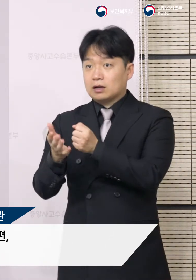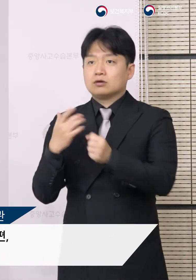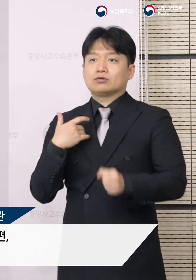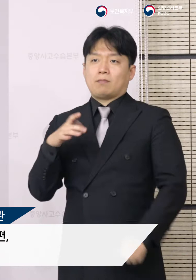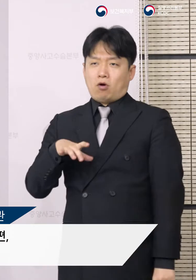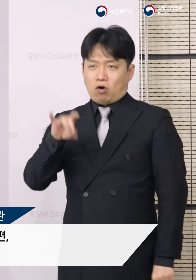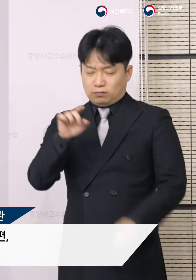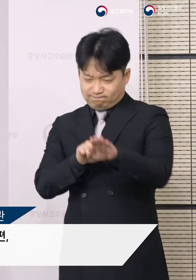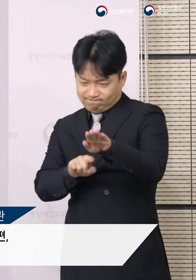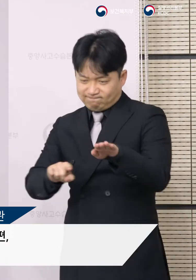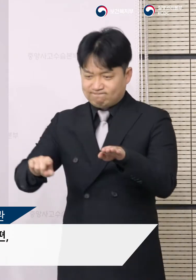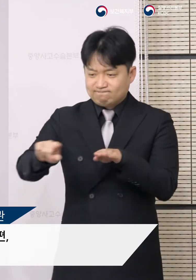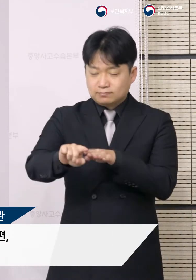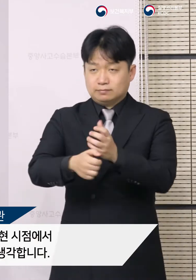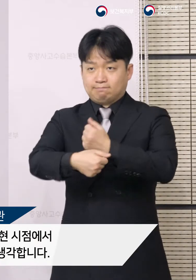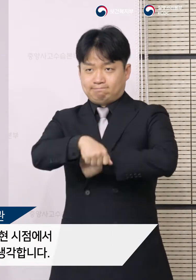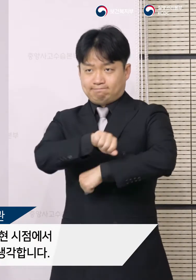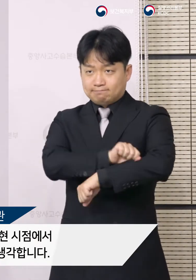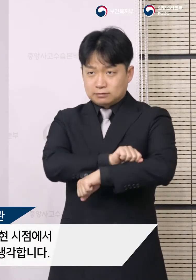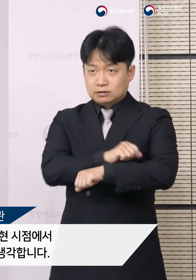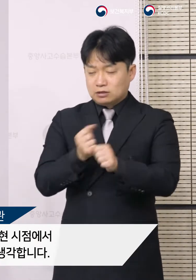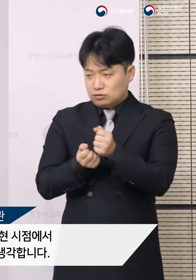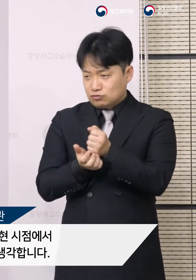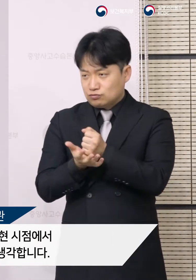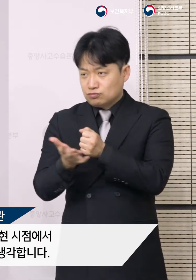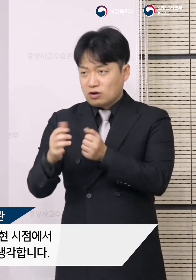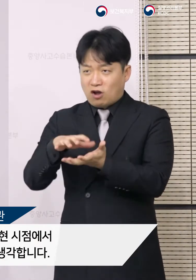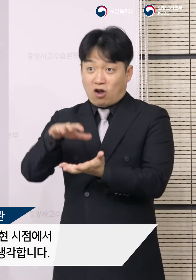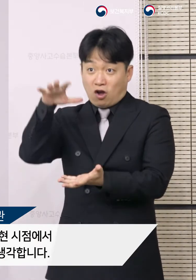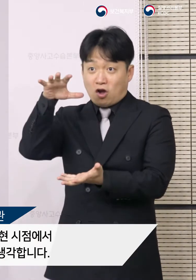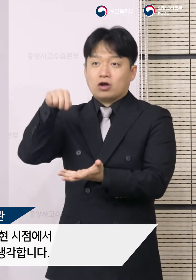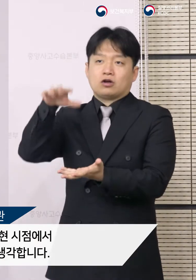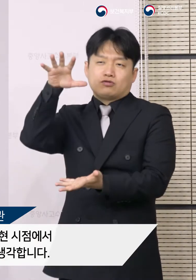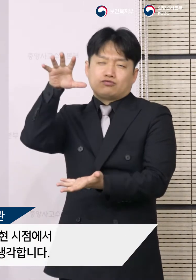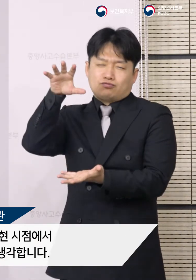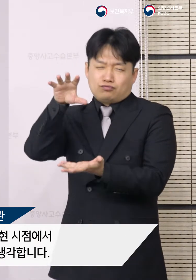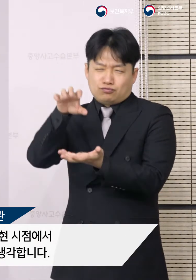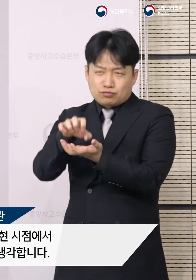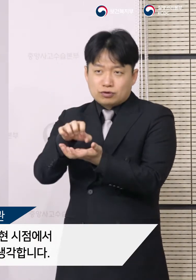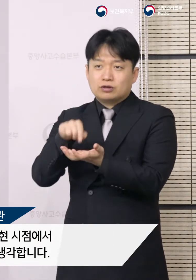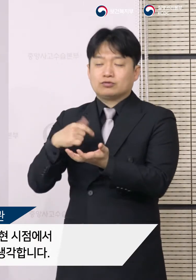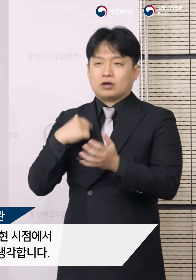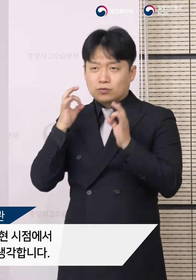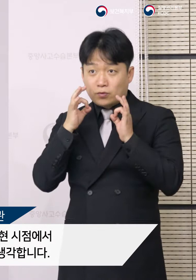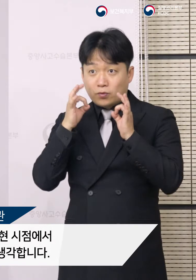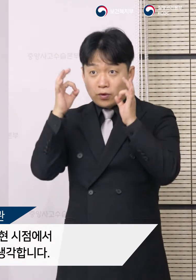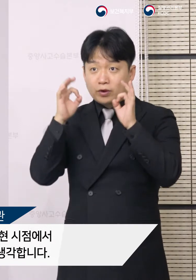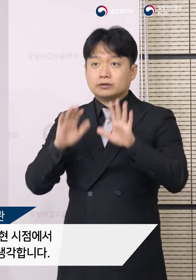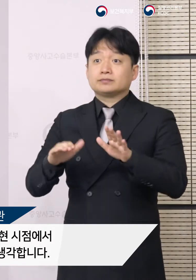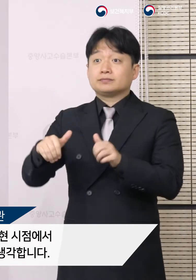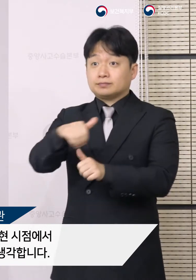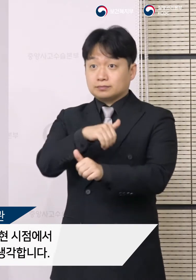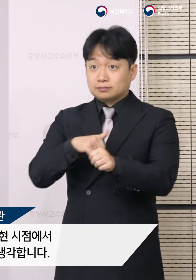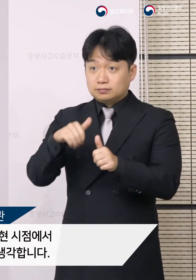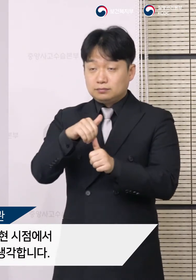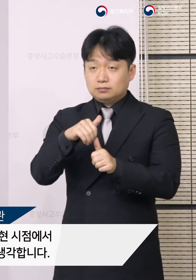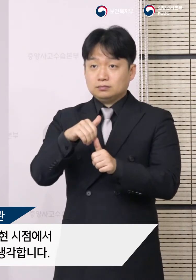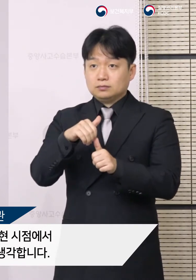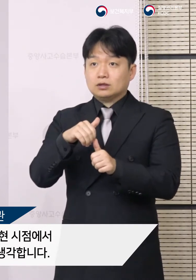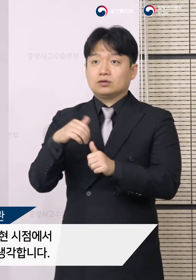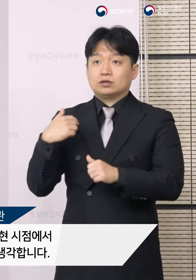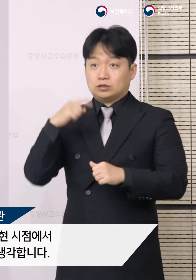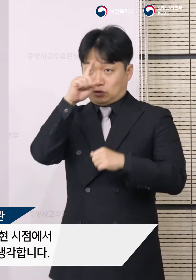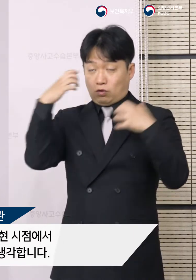선제적으로 대비하여 유행의 규모와 여파를 줄이는 노력을 병행하는 것이 현 시점에서